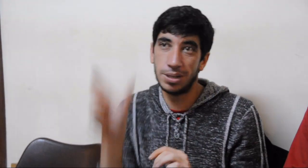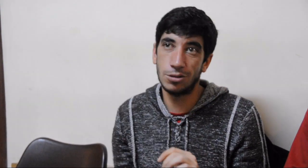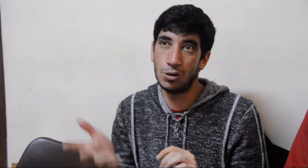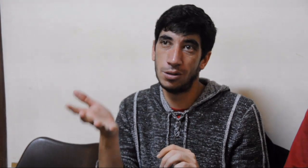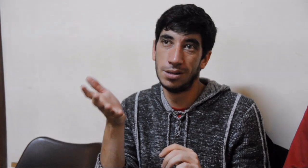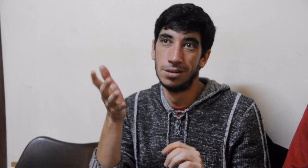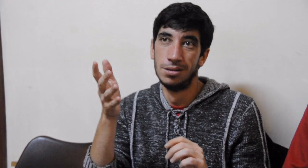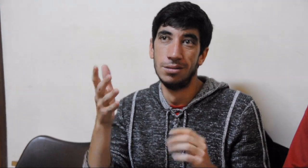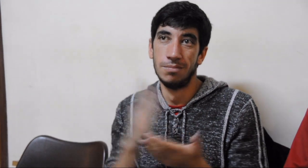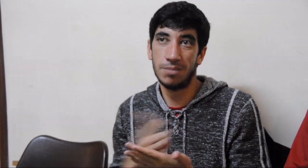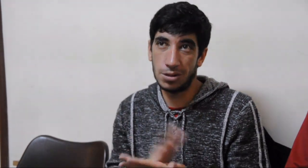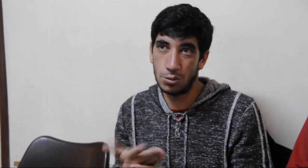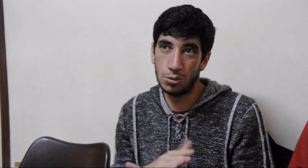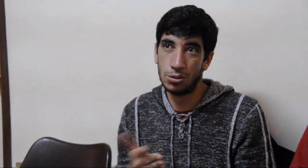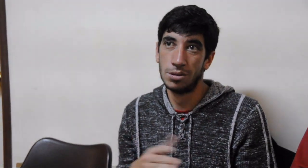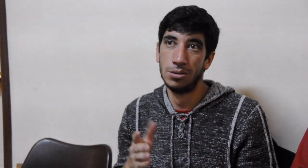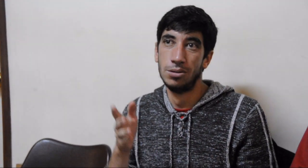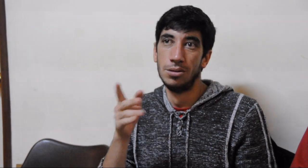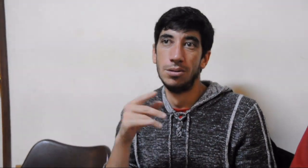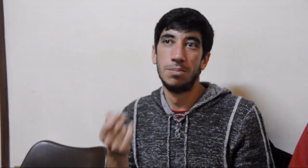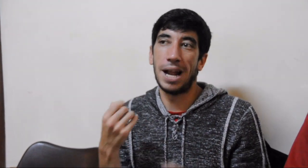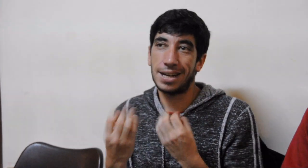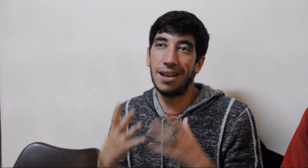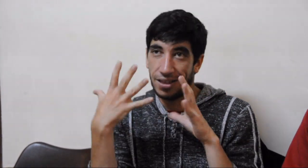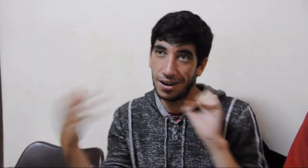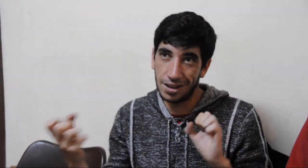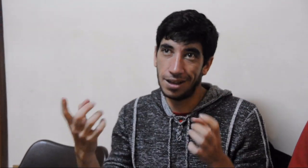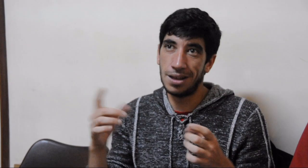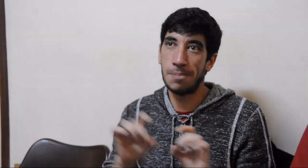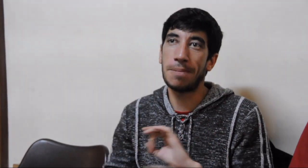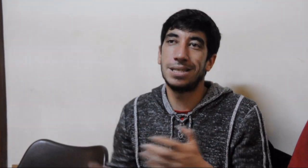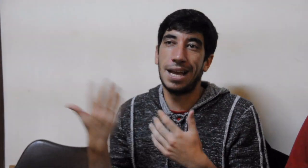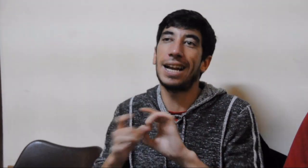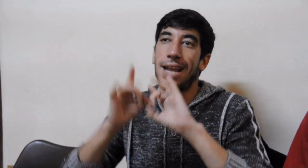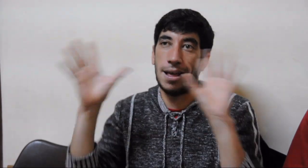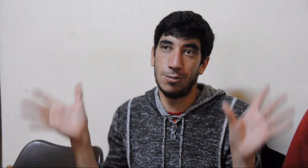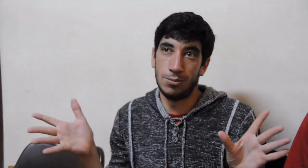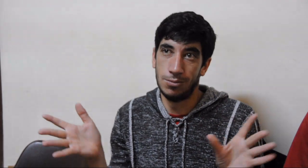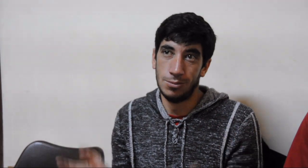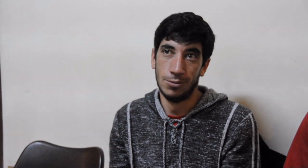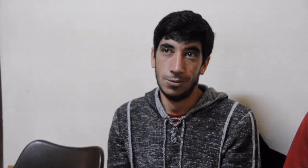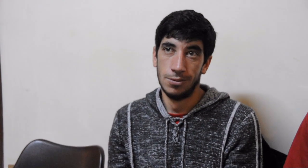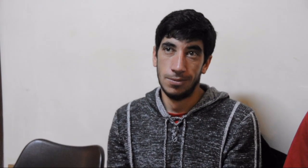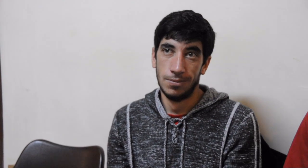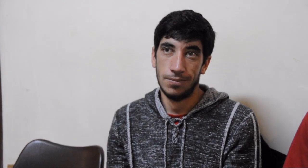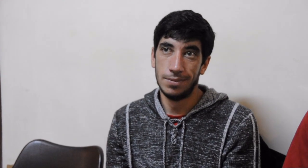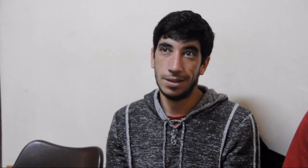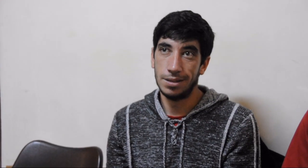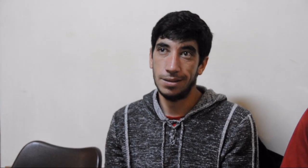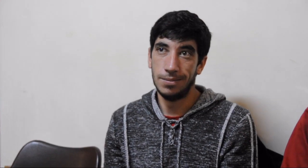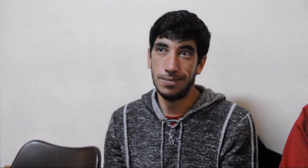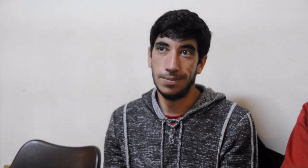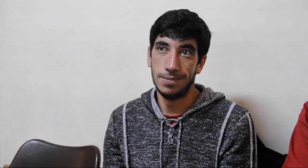estar con un diálogo personal y directo con el profesional y también con la figura del mediador para poder lograr